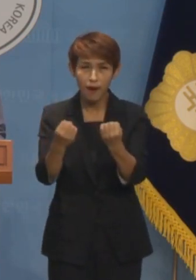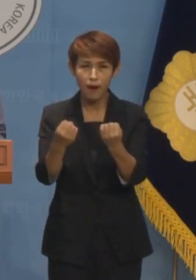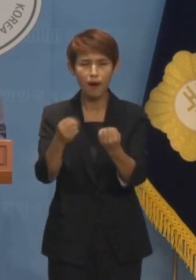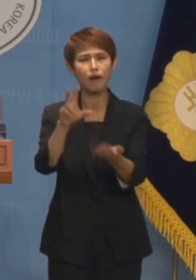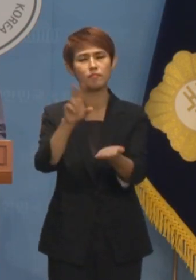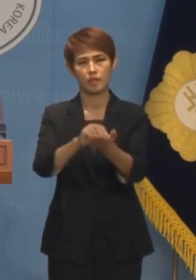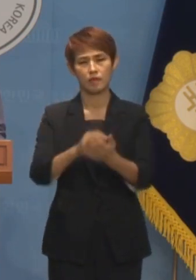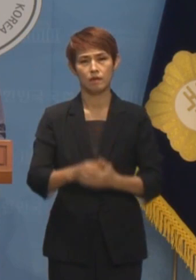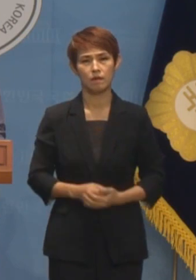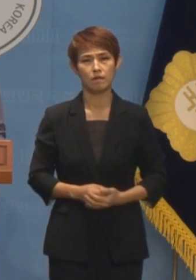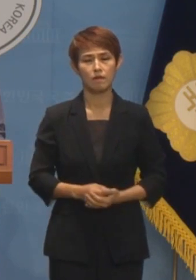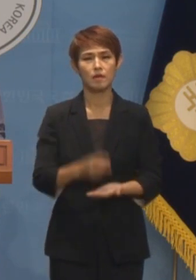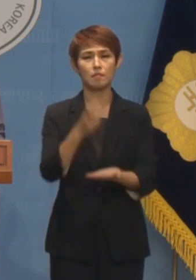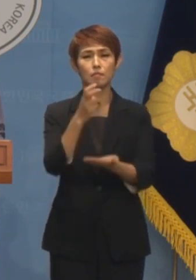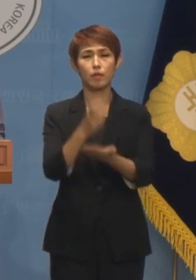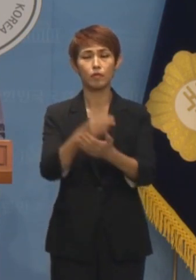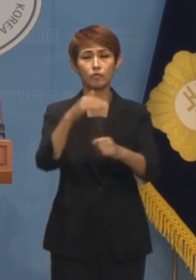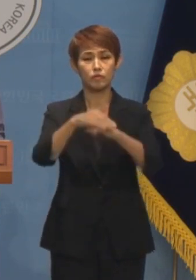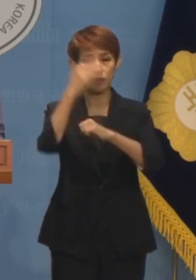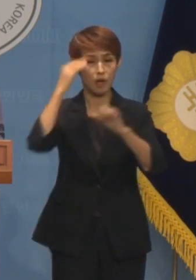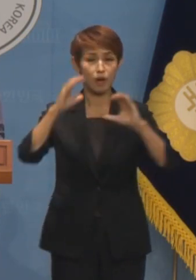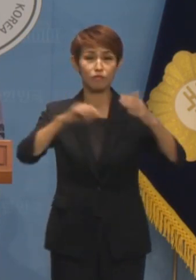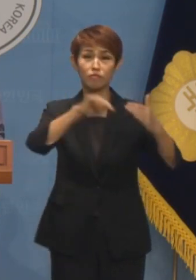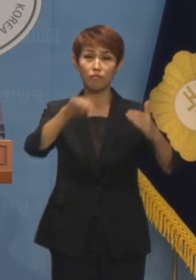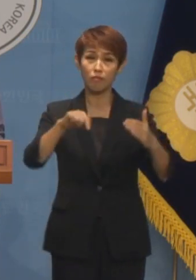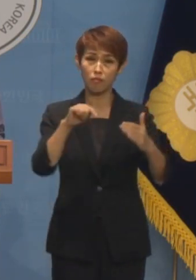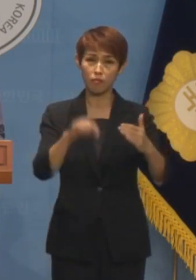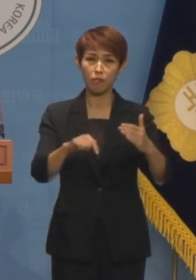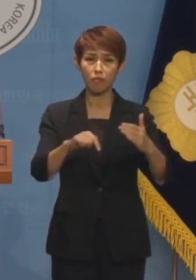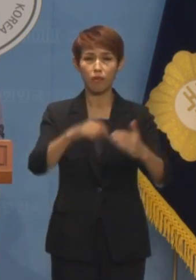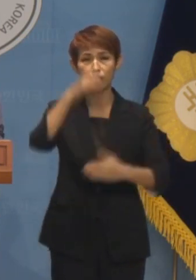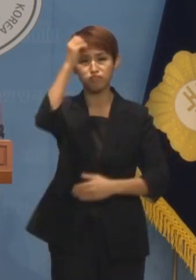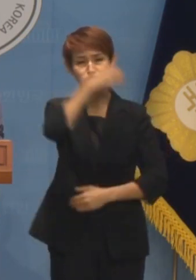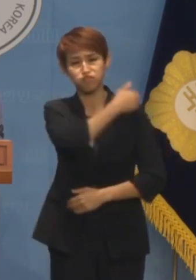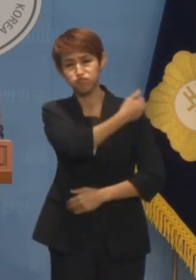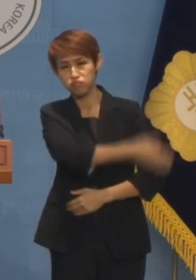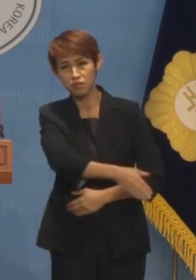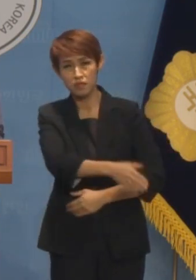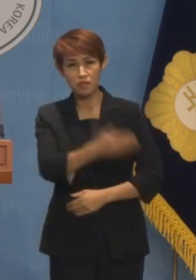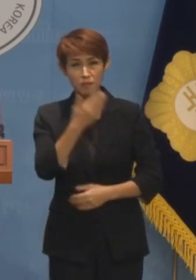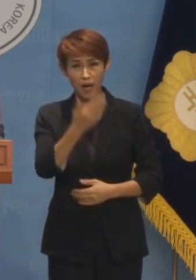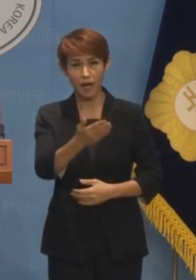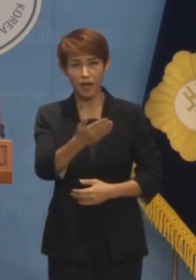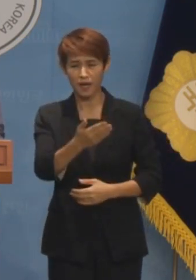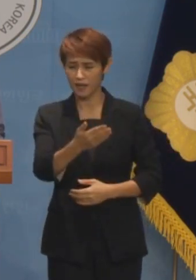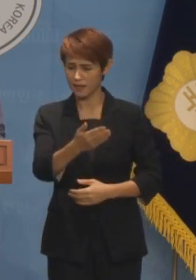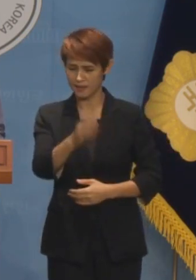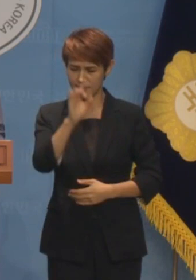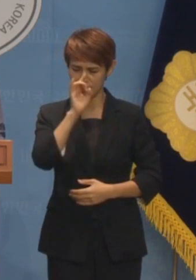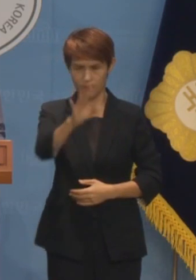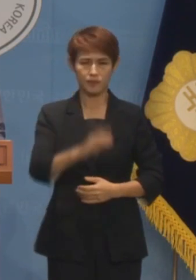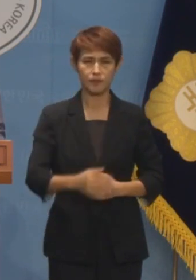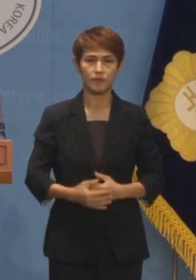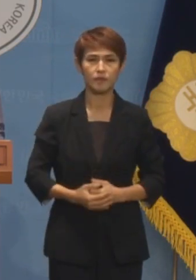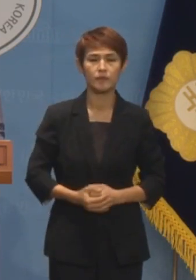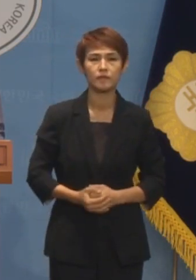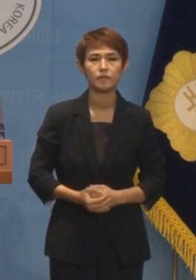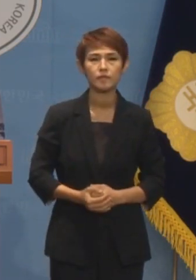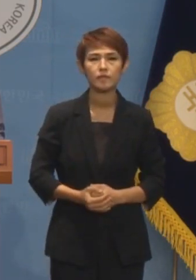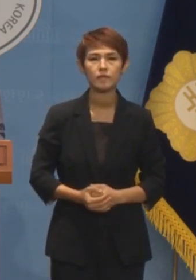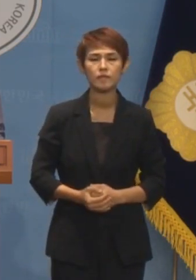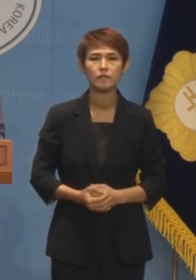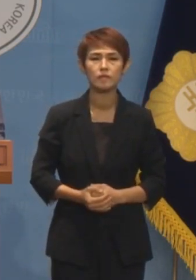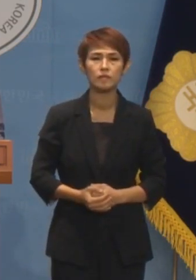법치주의 대한민국에서 어떻게 모른 척하고 넘어갈 수가 있단 말입니까? 이런